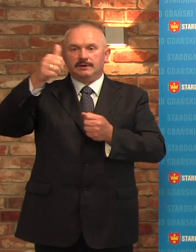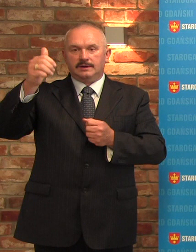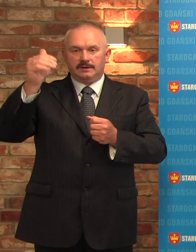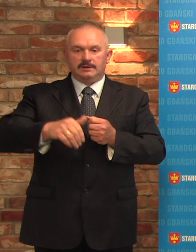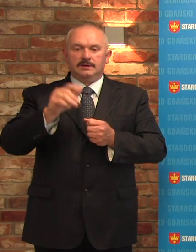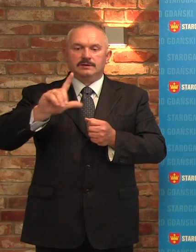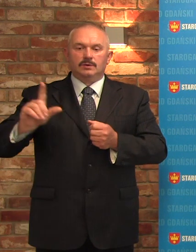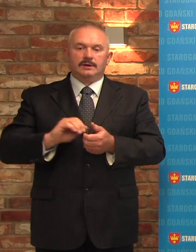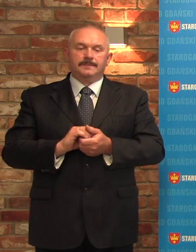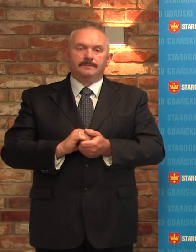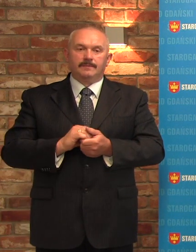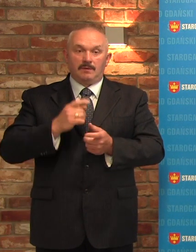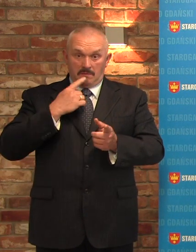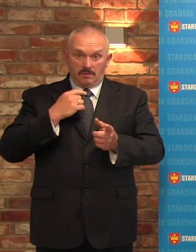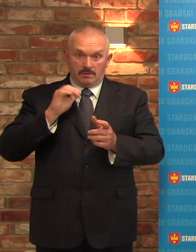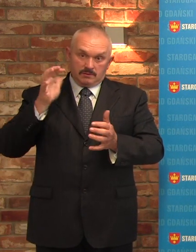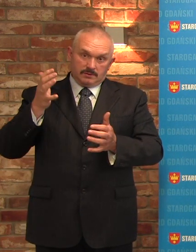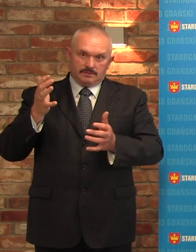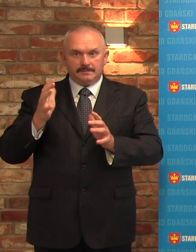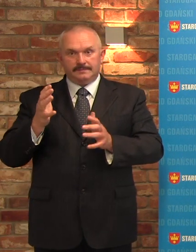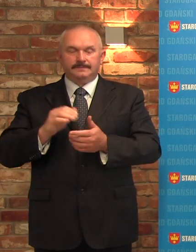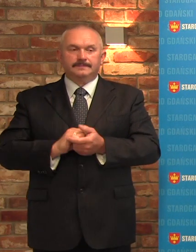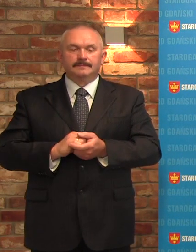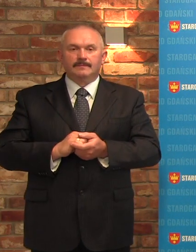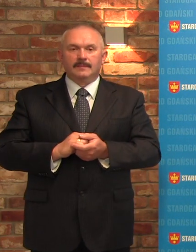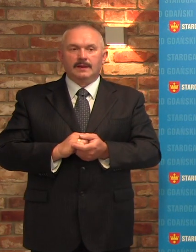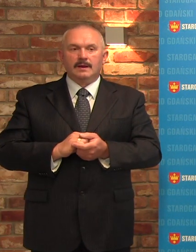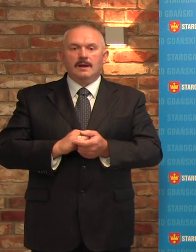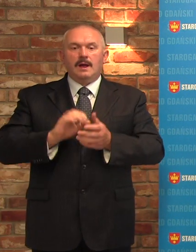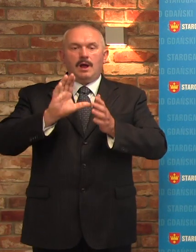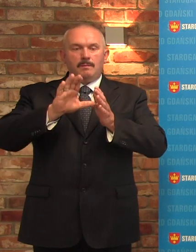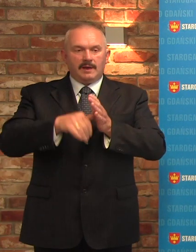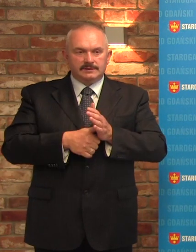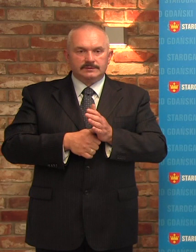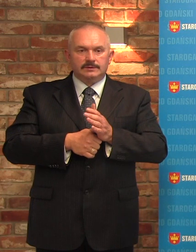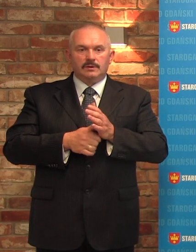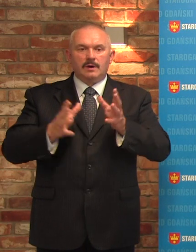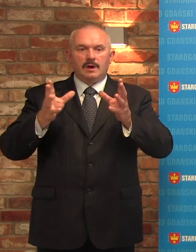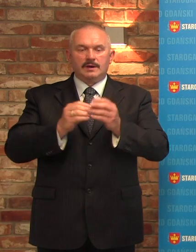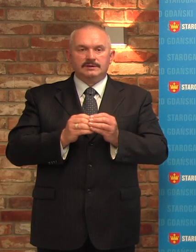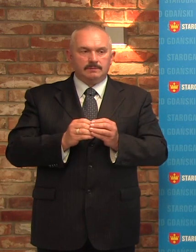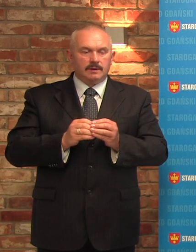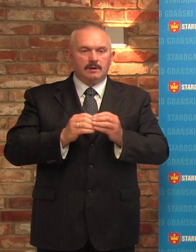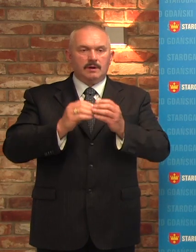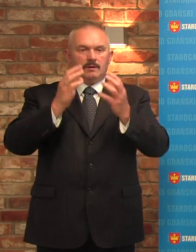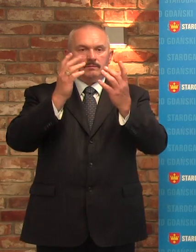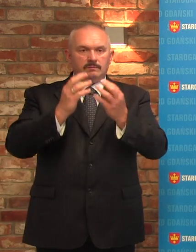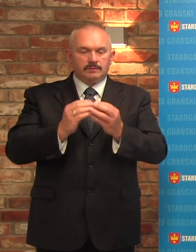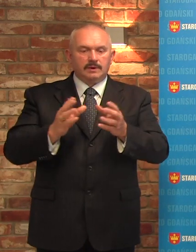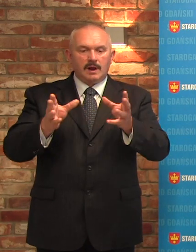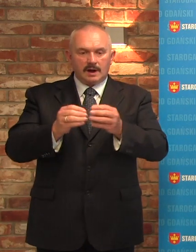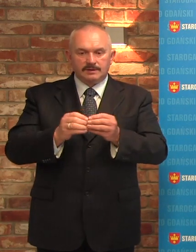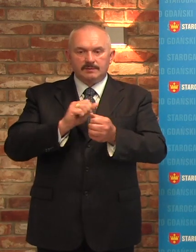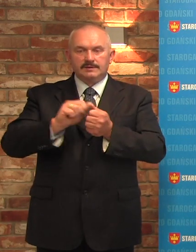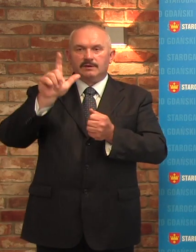czy jest to mało. Łącznie miasto, to też jest warte podkreślenia to, co Pan Prezydent powiedział, że łącznie miasto wspiera